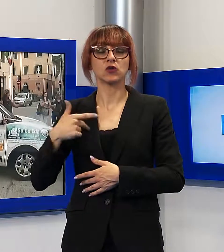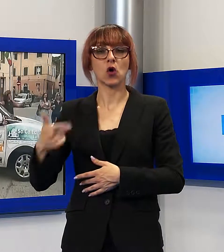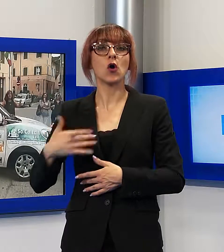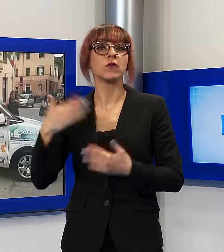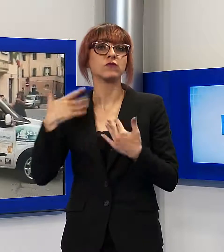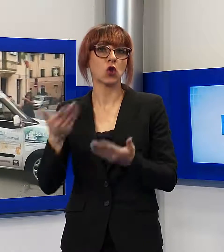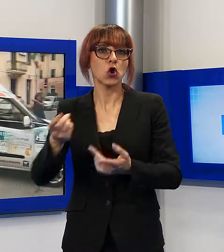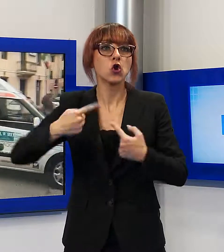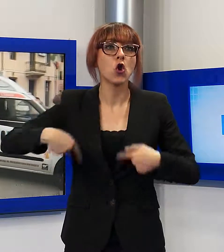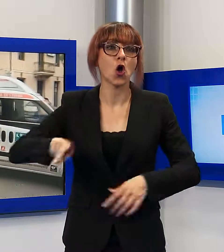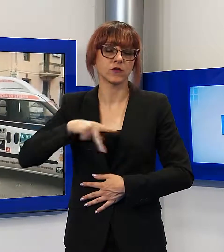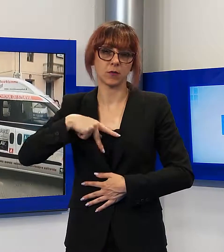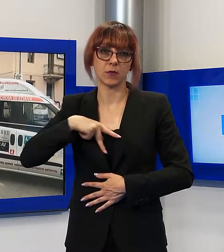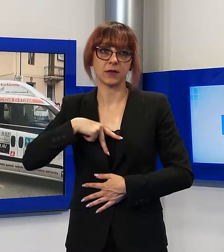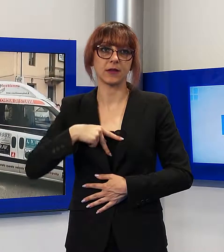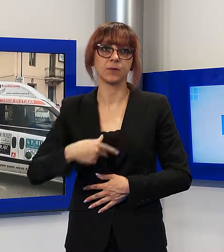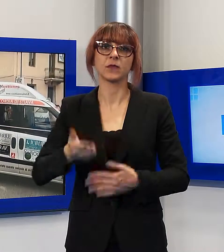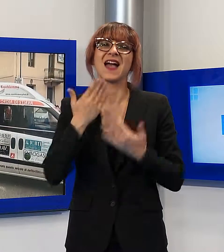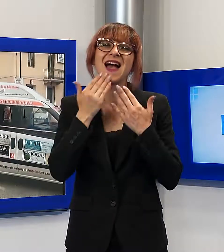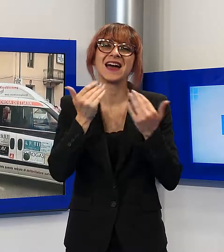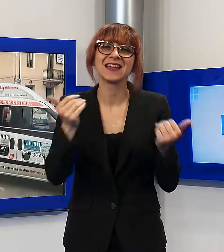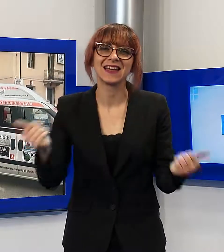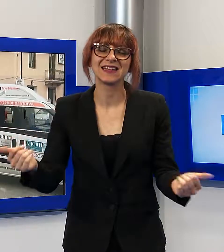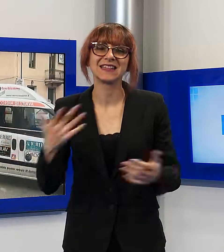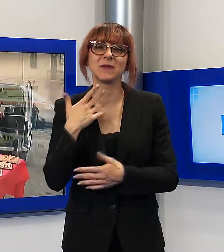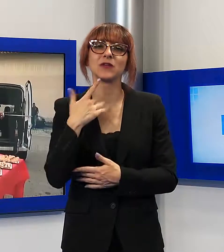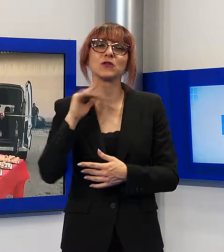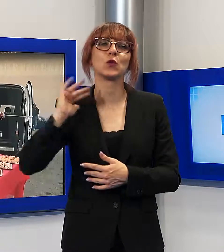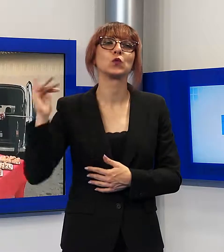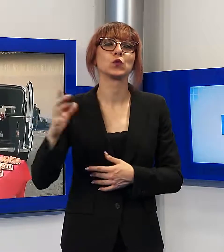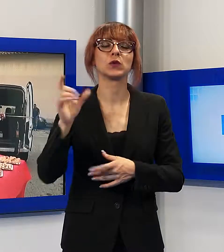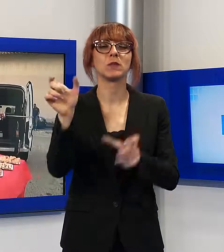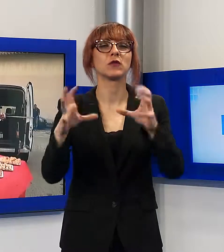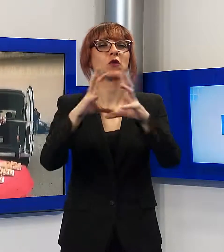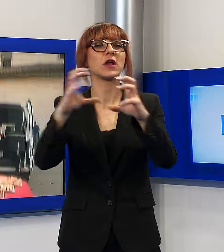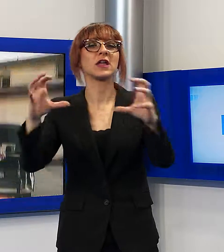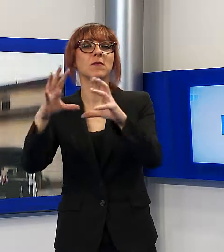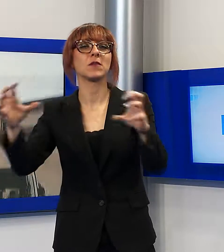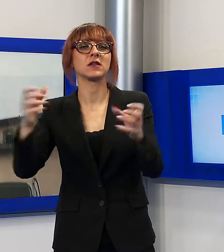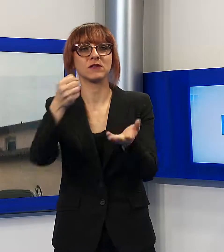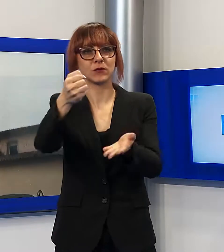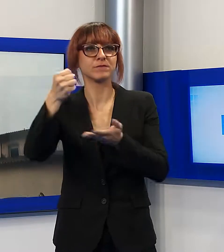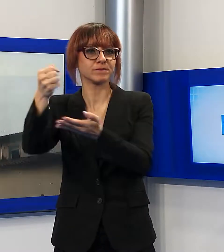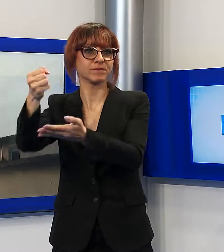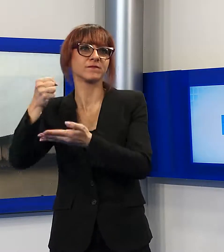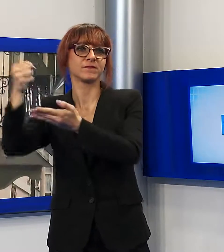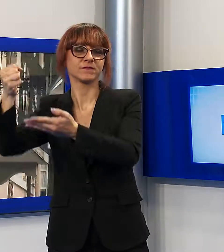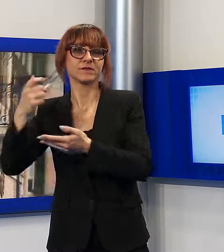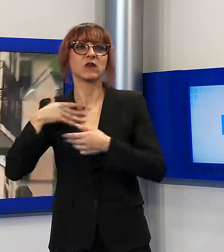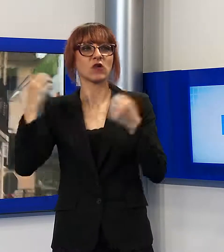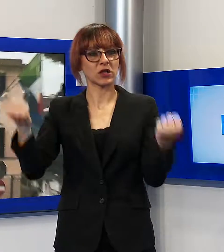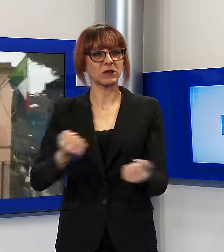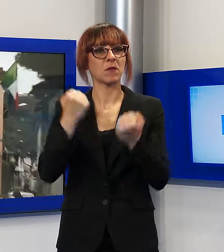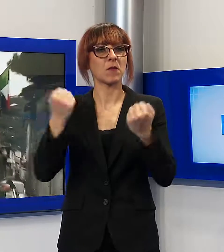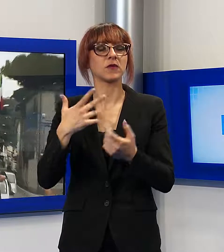definitivamente nostri. Un ringraziamento è andato a tutti gli imprenditori che hanno voluto contribuire attraverso una sponsorizzazione della propria attività a questa